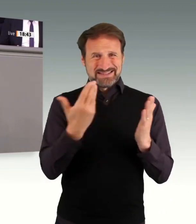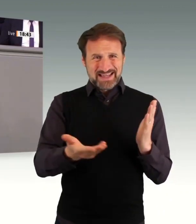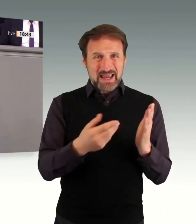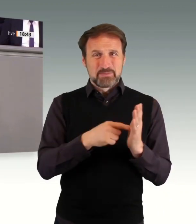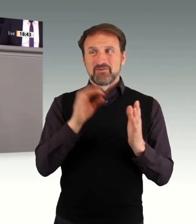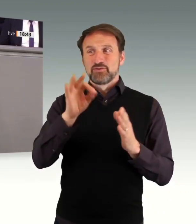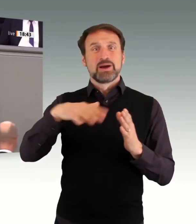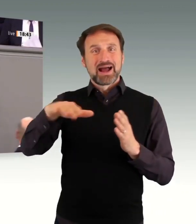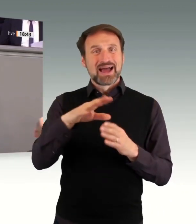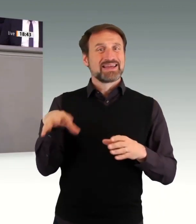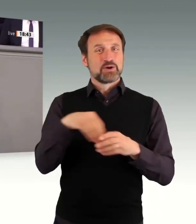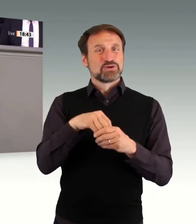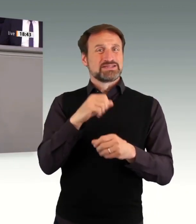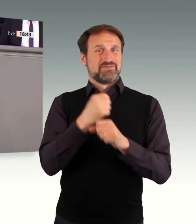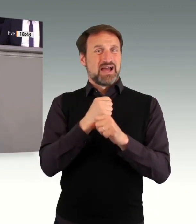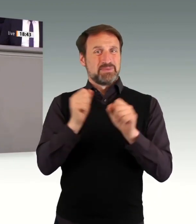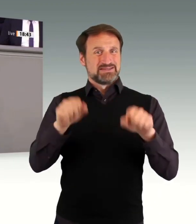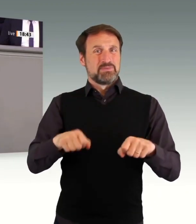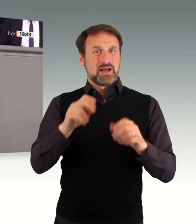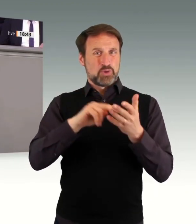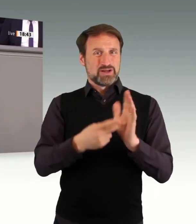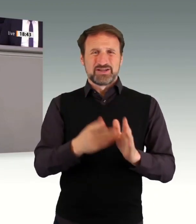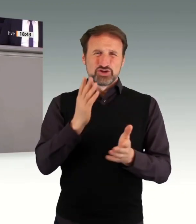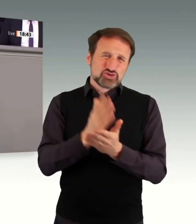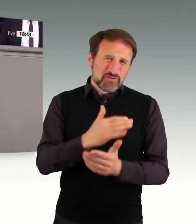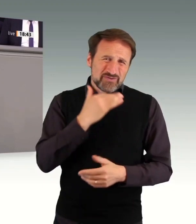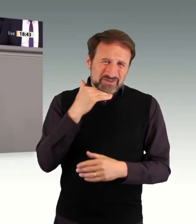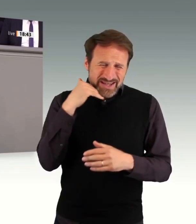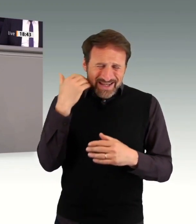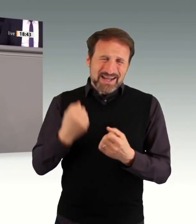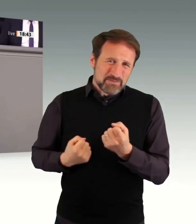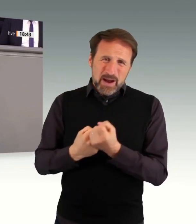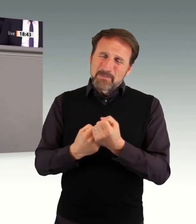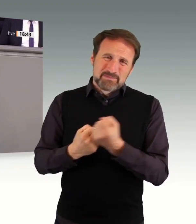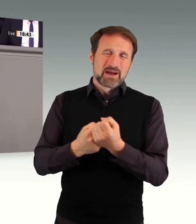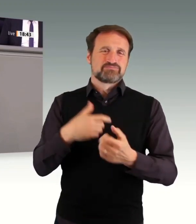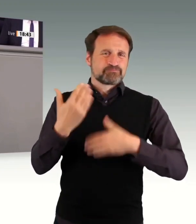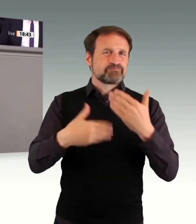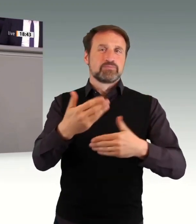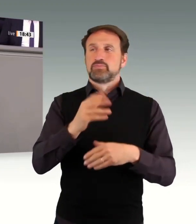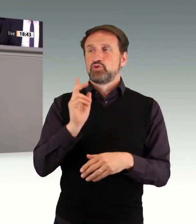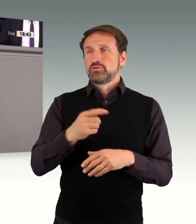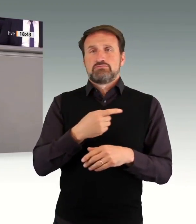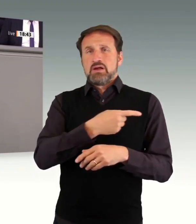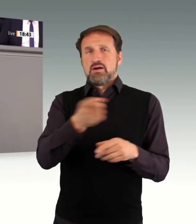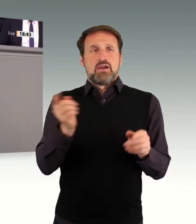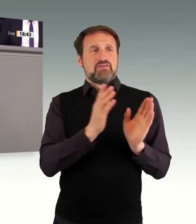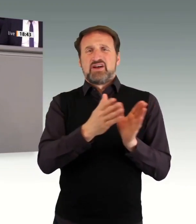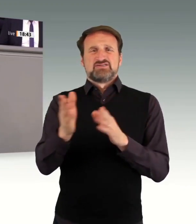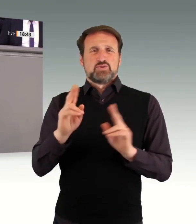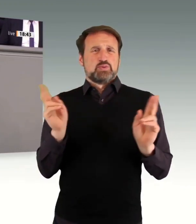letzten Jahren viele Dinge vorangebracht haben und fraktionsübergreifend auch ähnliche Ziele verfolgen. Dennoch